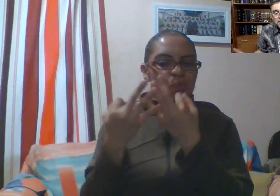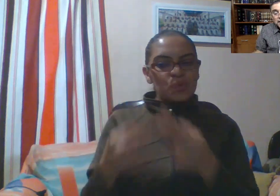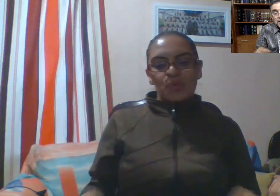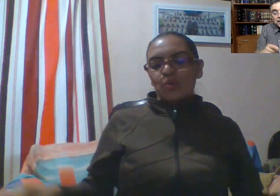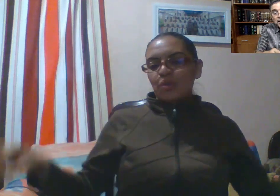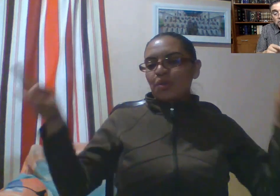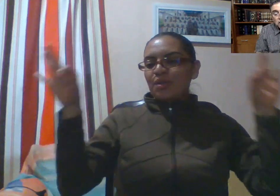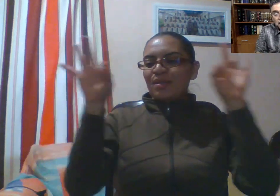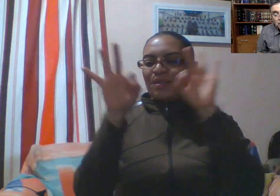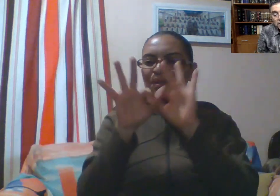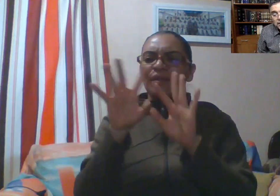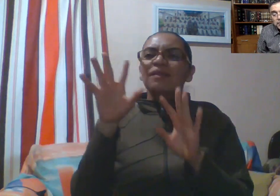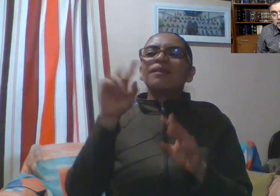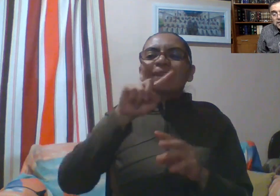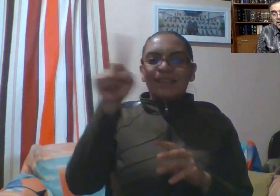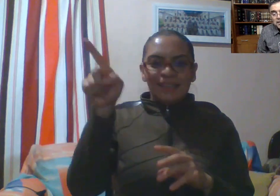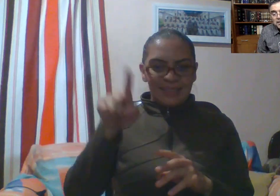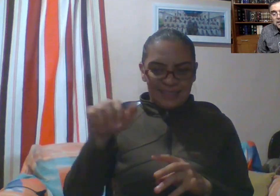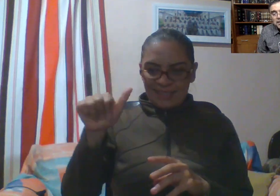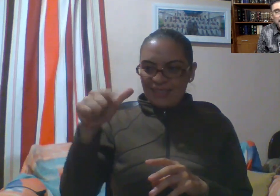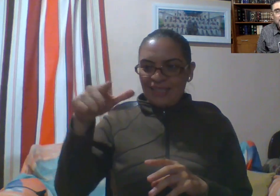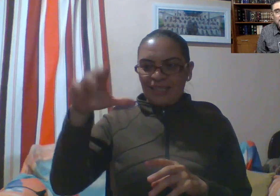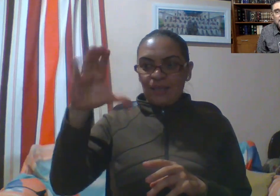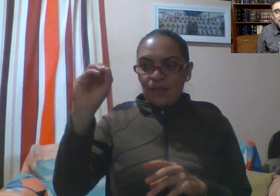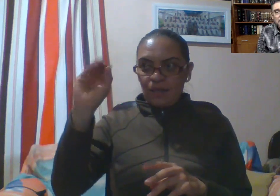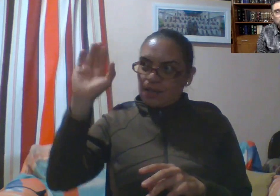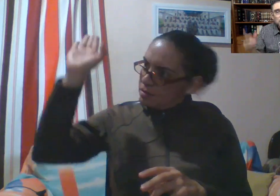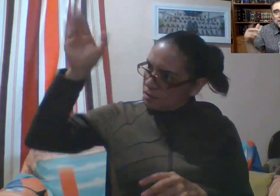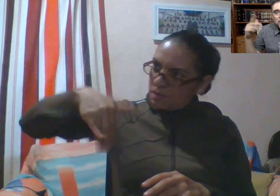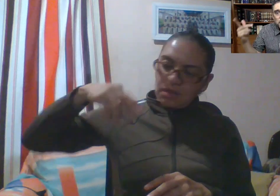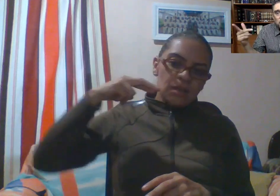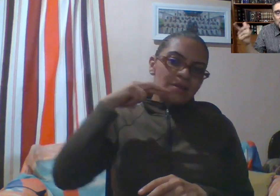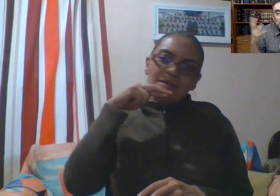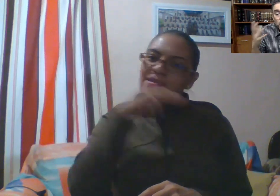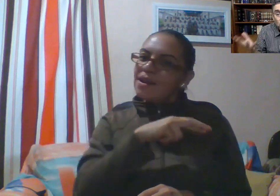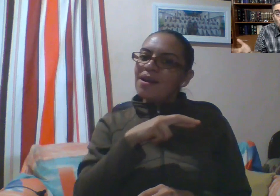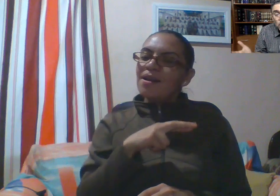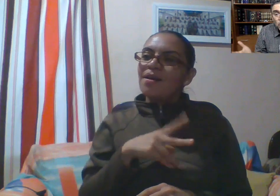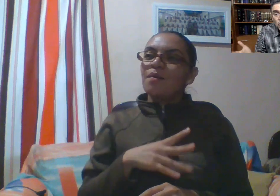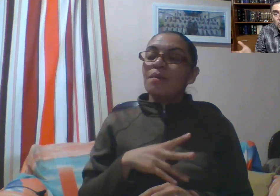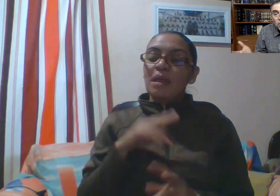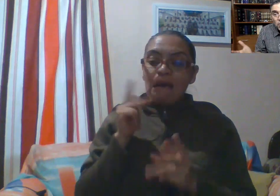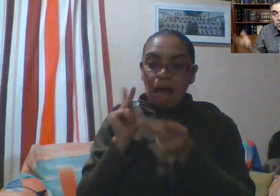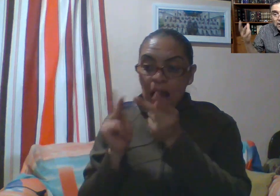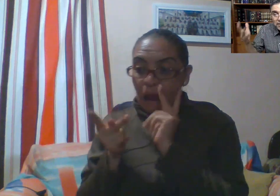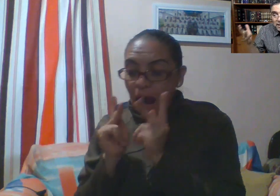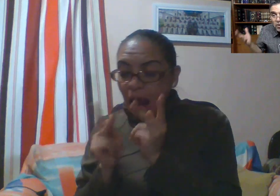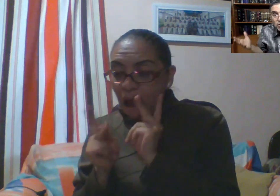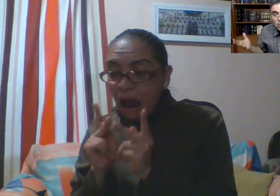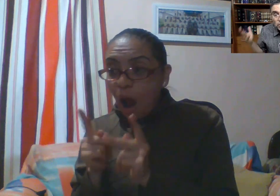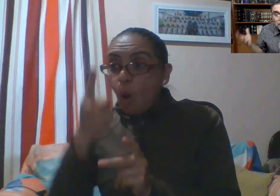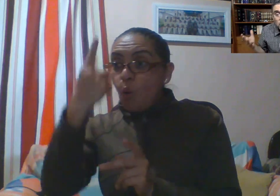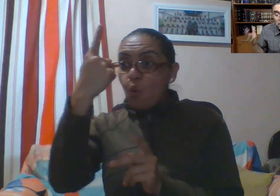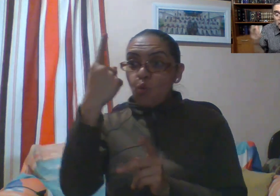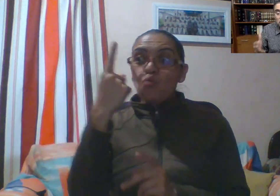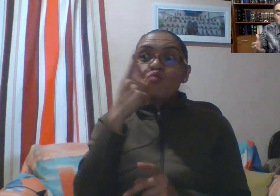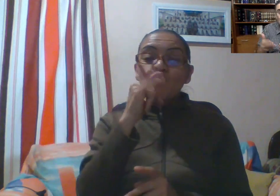Y le dijo, saqueo, date prisa, desciende. ¿Qué? No solamente lo miró, le habló. Un rabino judío hablándole a un